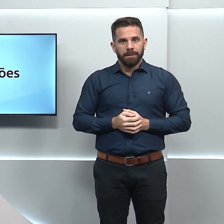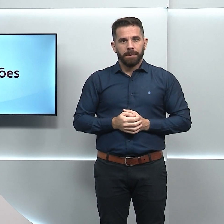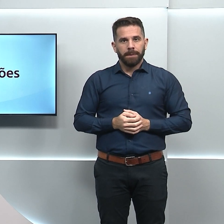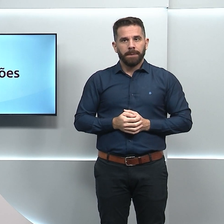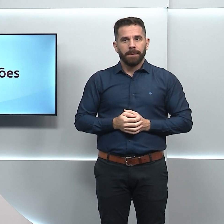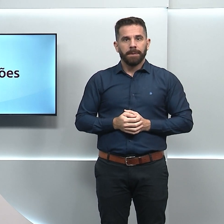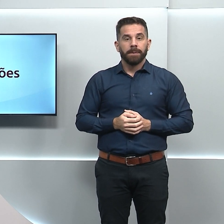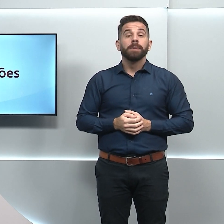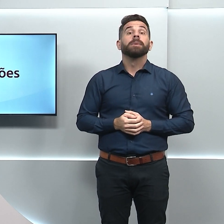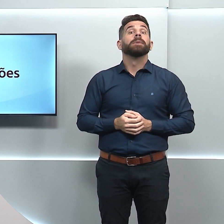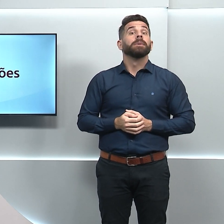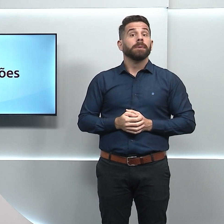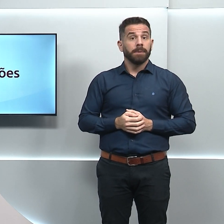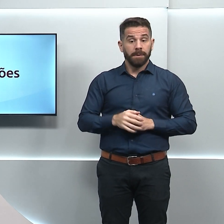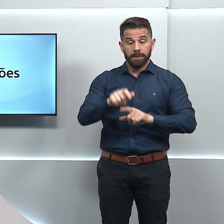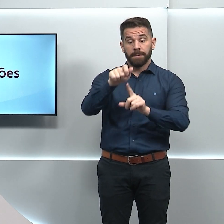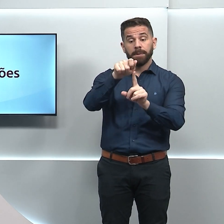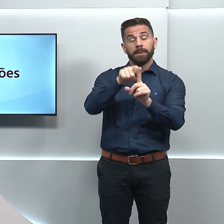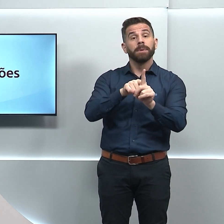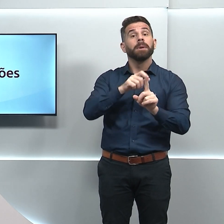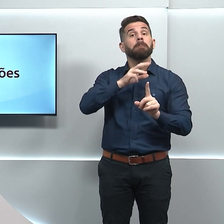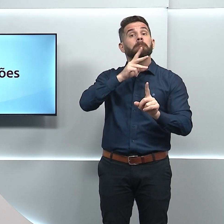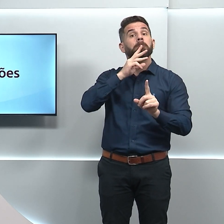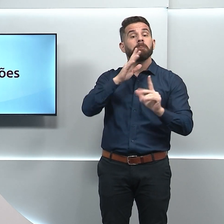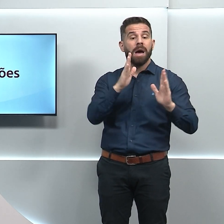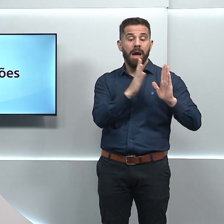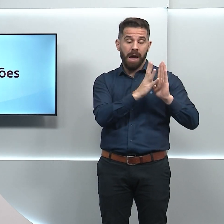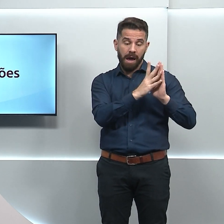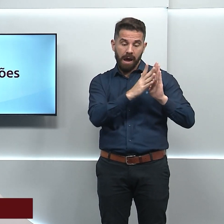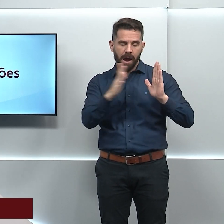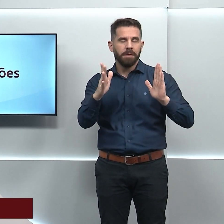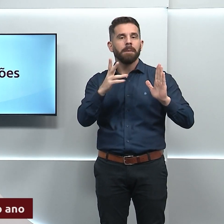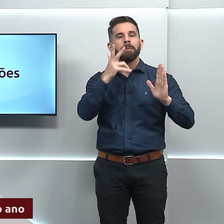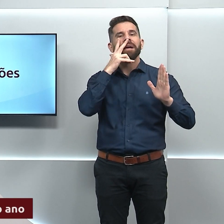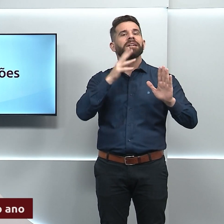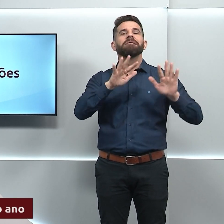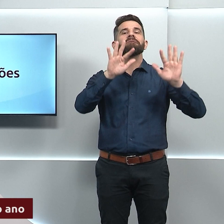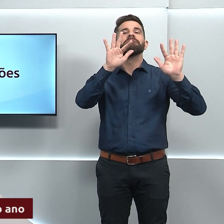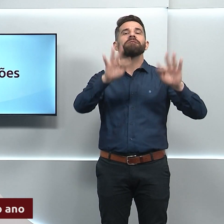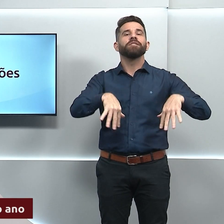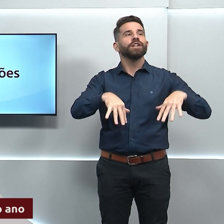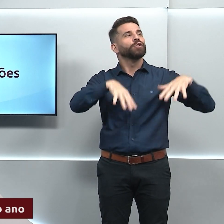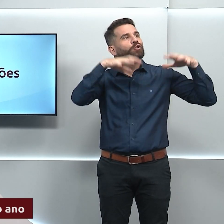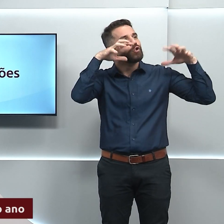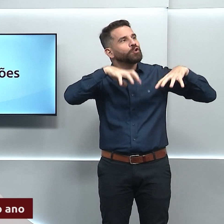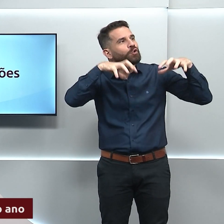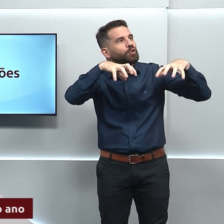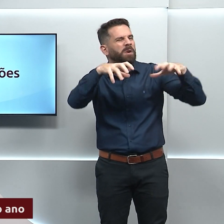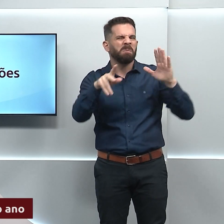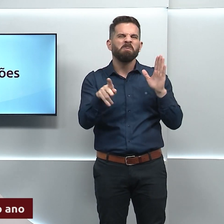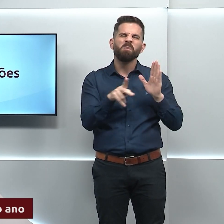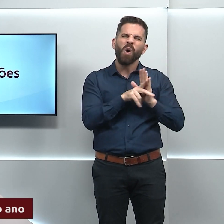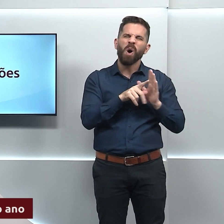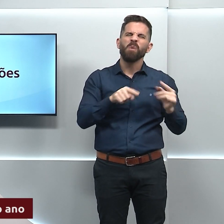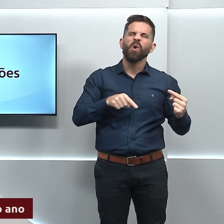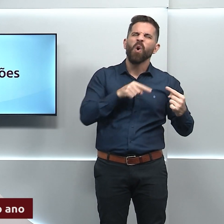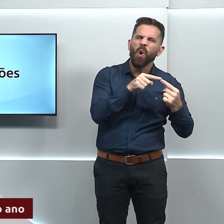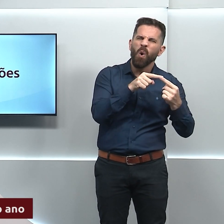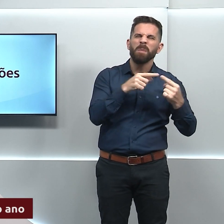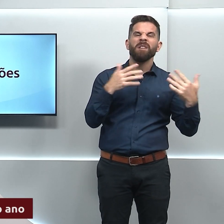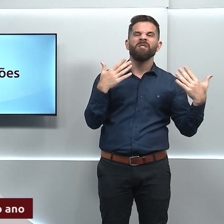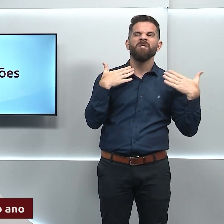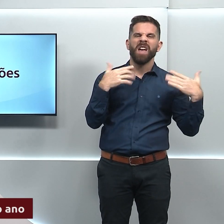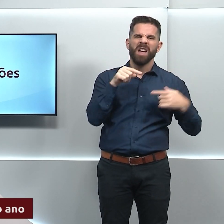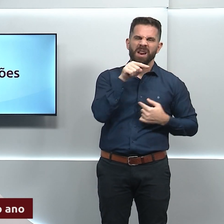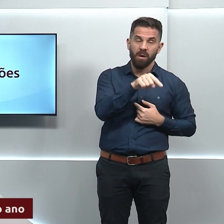Bom, em março chegam ao fim as chuvas de verão, que muitas vezes são tempestades, né? Mas você